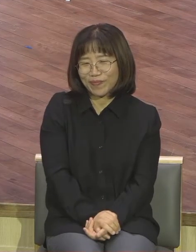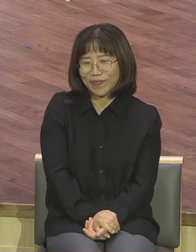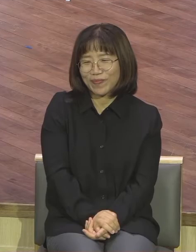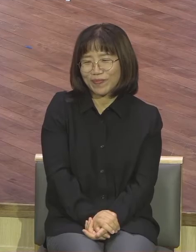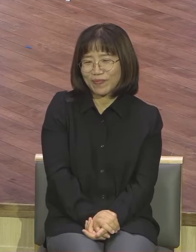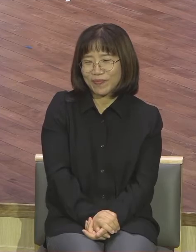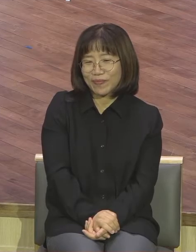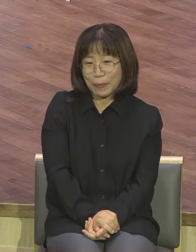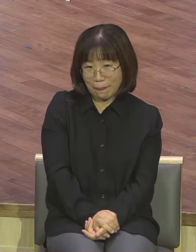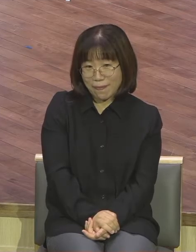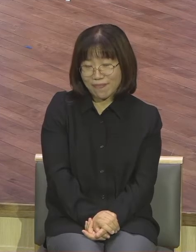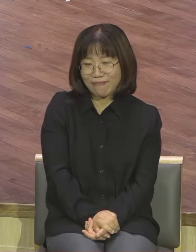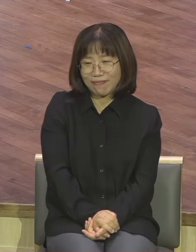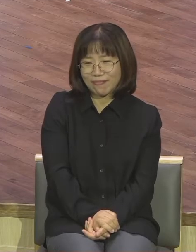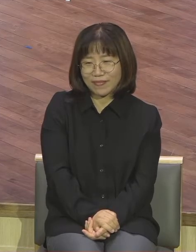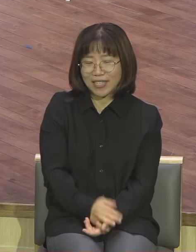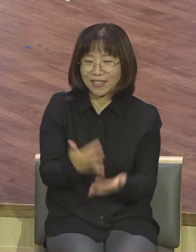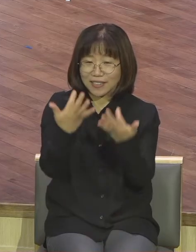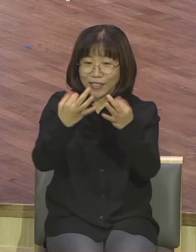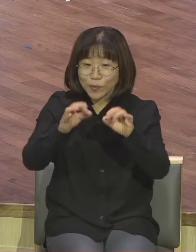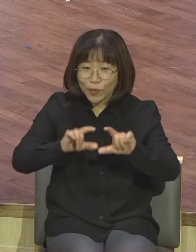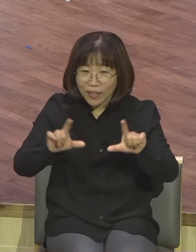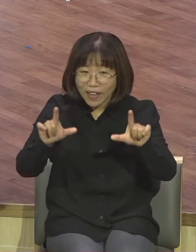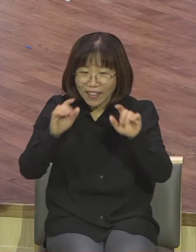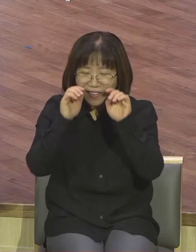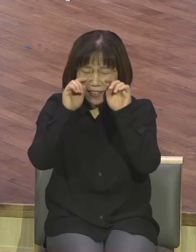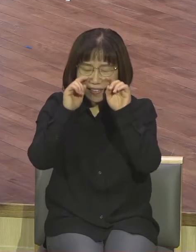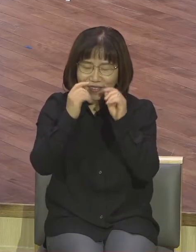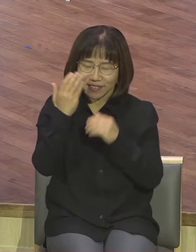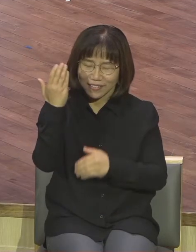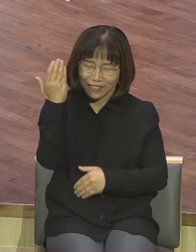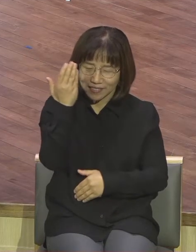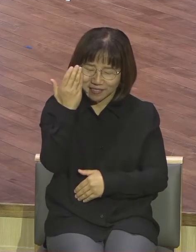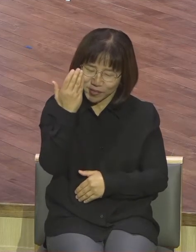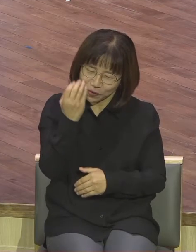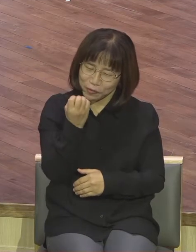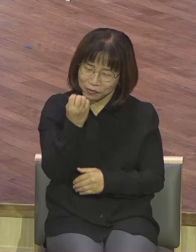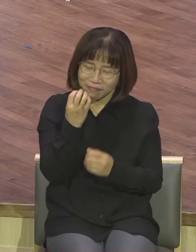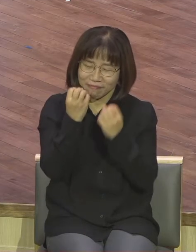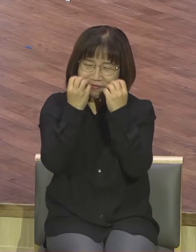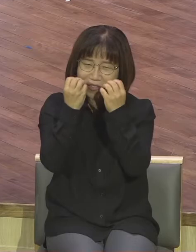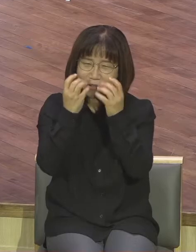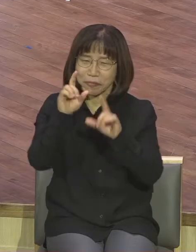새롭게 하는 것이 좋아 교인들이 기대하고 또 새로운 느낌을 가지도록 강단을 새롭게